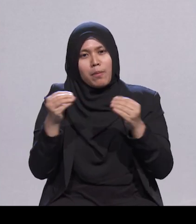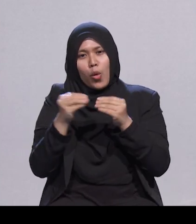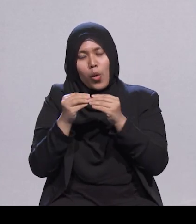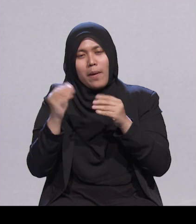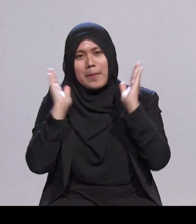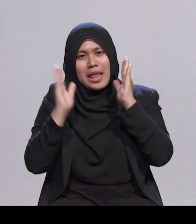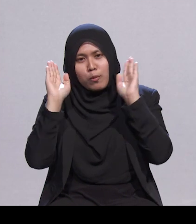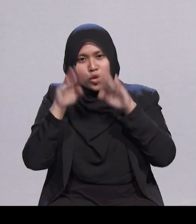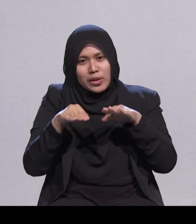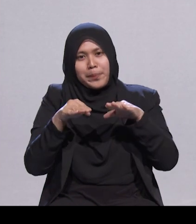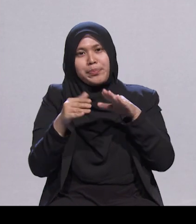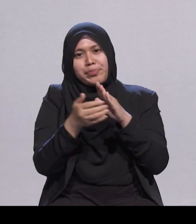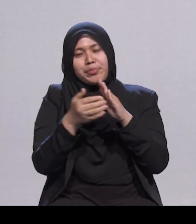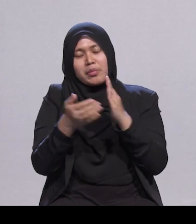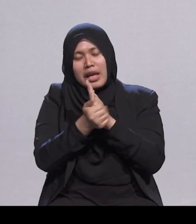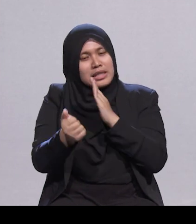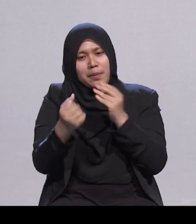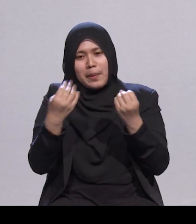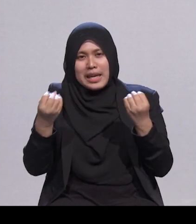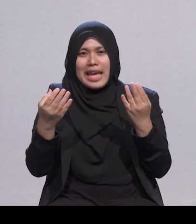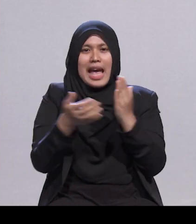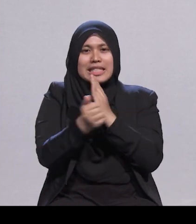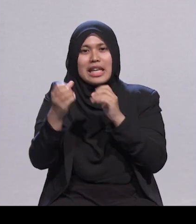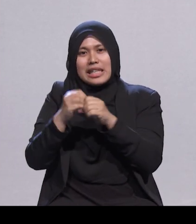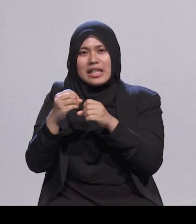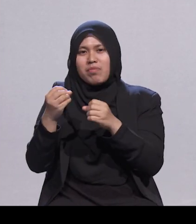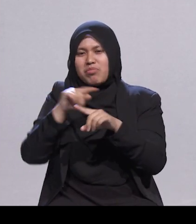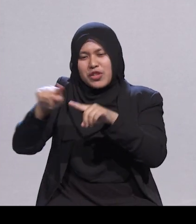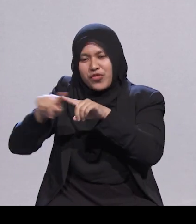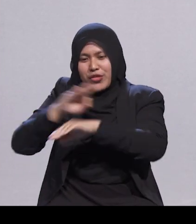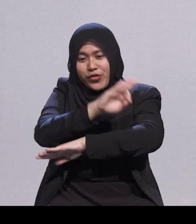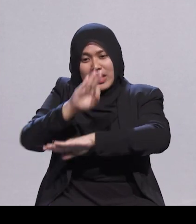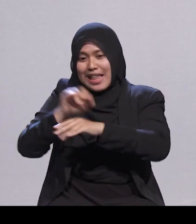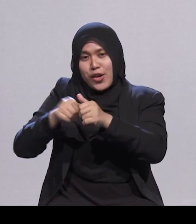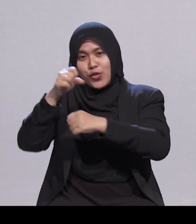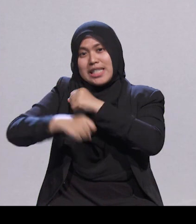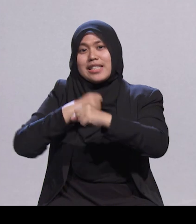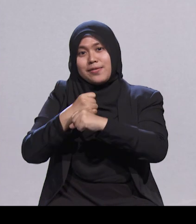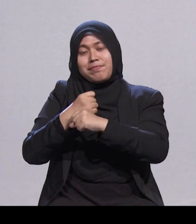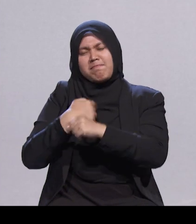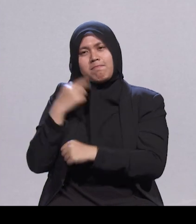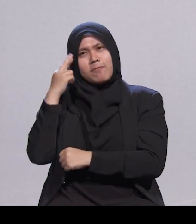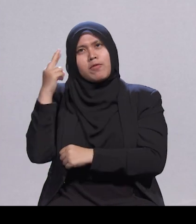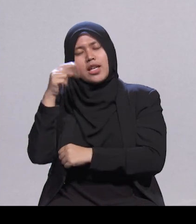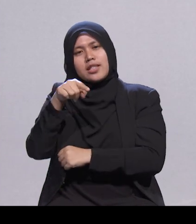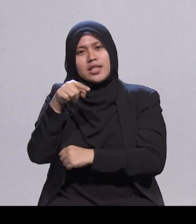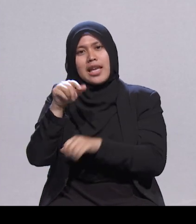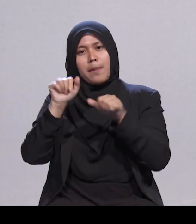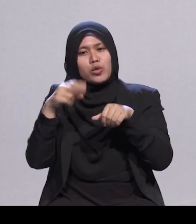Melayu yang cemerlang dalam pelbagai bidang dan saya nampak satu trend yang ketara. Semakin banyak